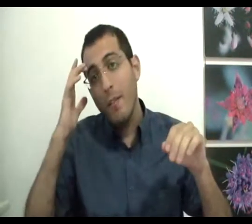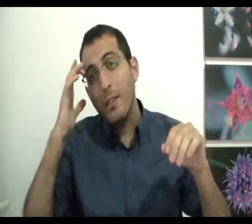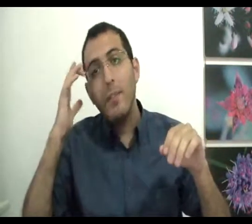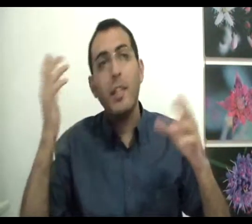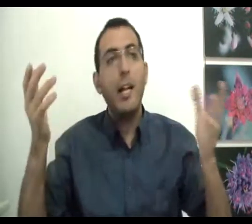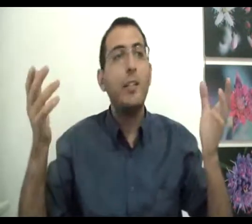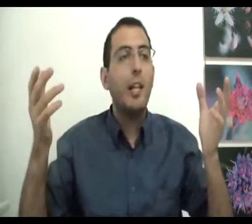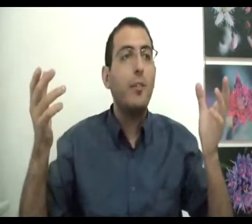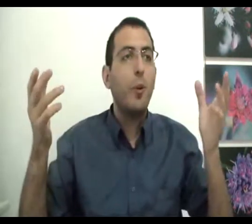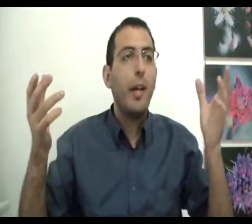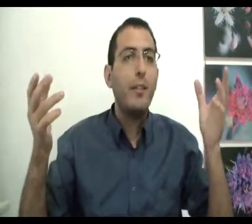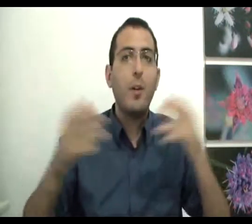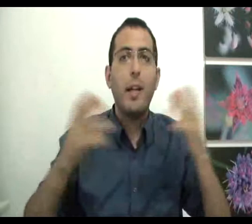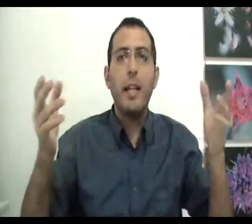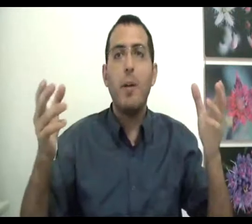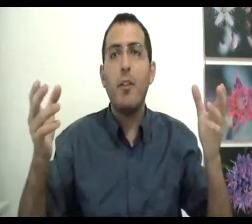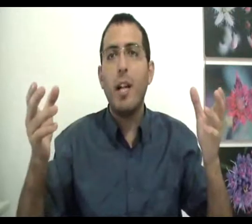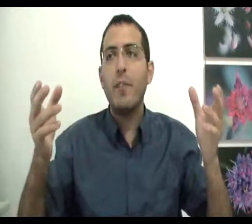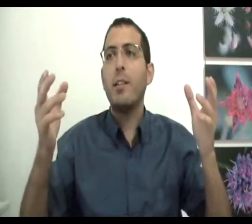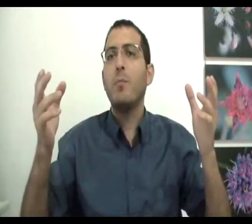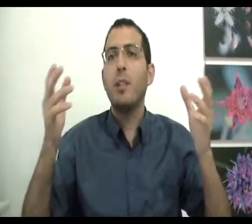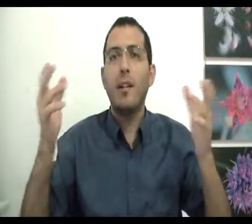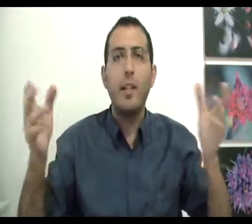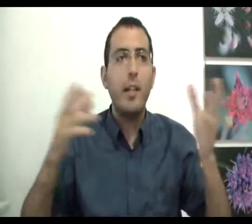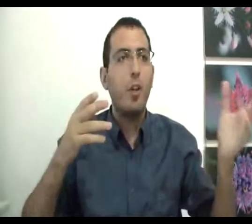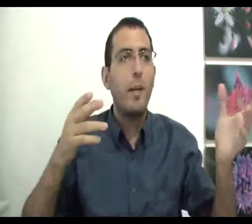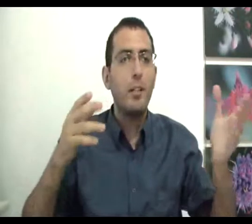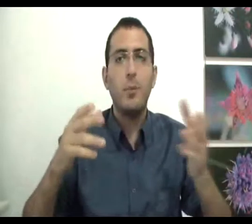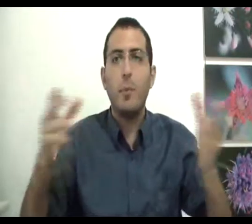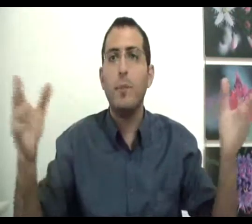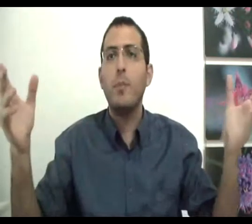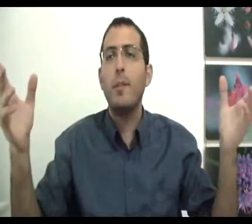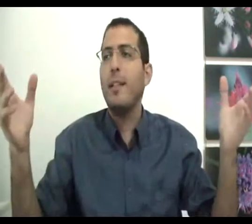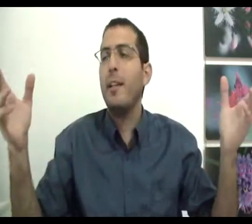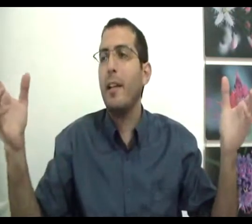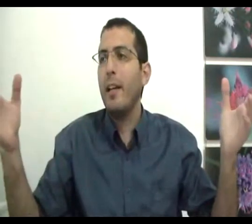עכשיו השאלה אני שאלת, אוקיי, אתה יכול להגיד את מחר שלאף אחד אין מושג, אבל הנה יש ארבע אנשים שאומרים שמודיעים מה תכלית החיים.